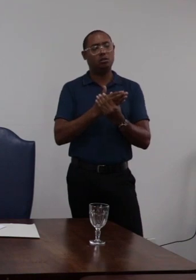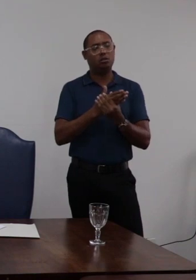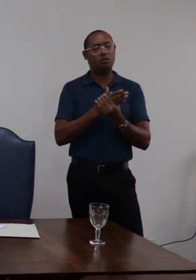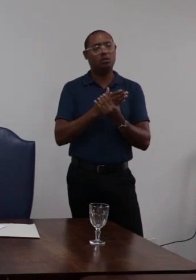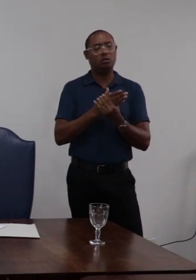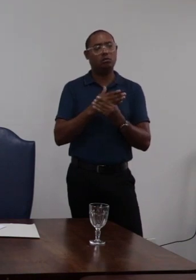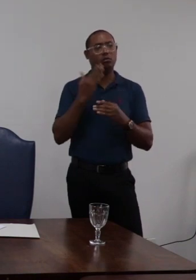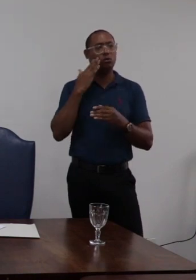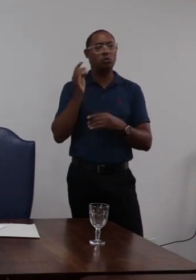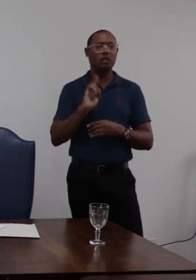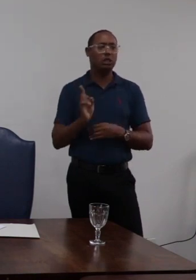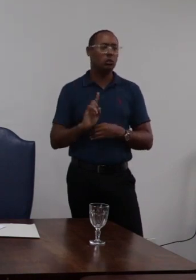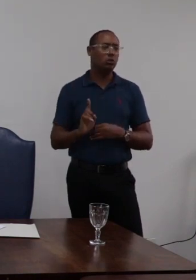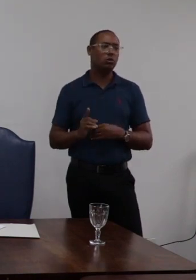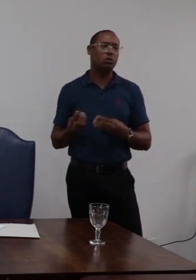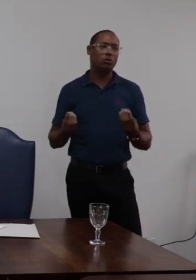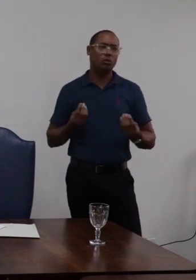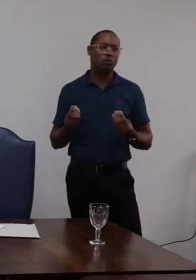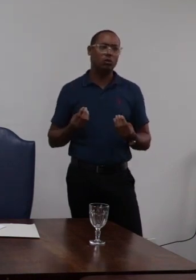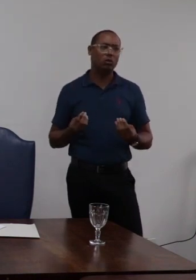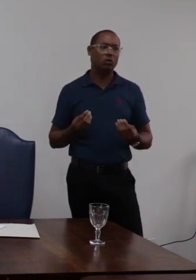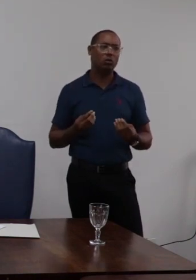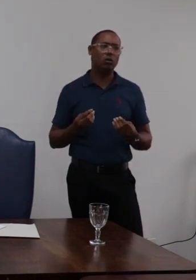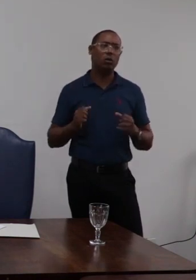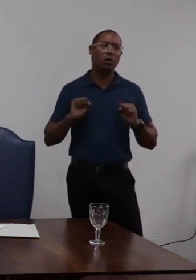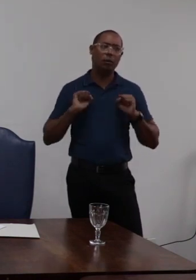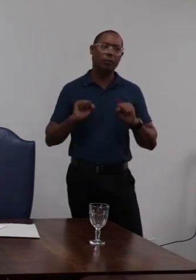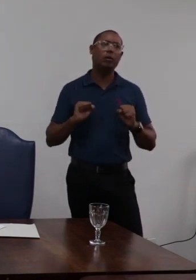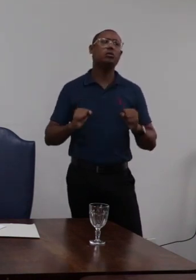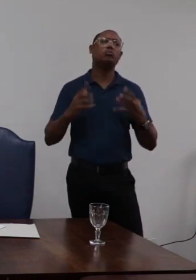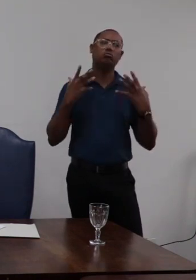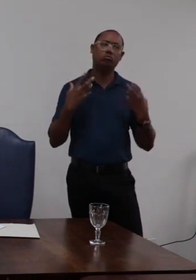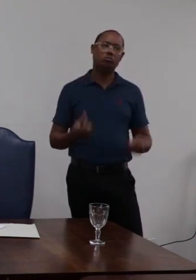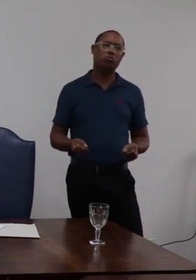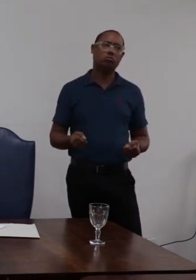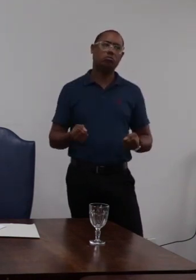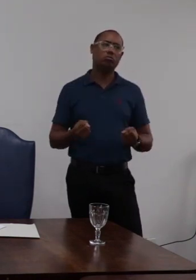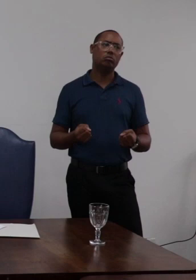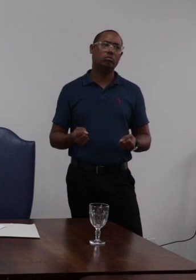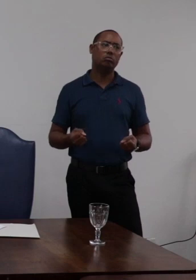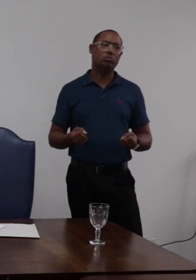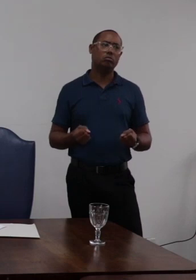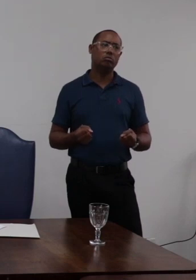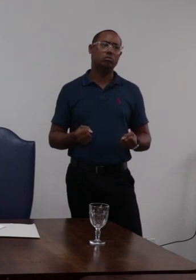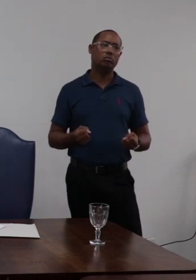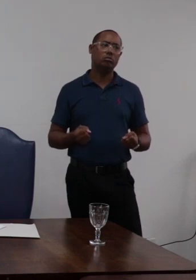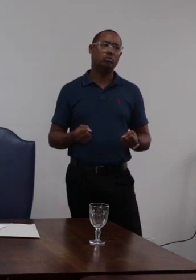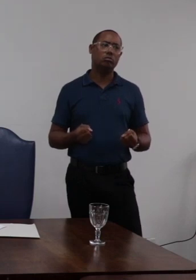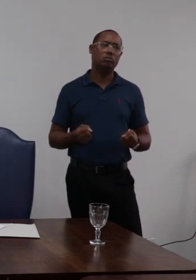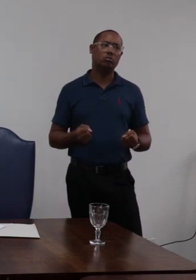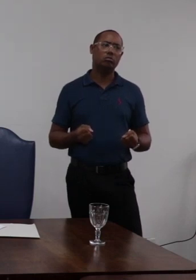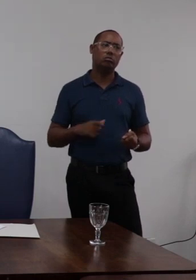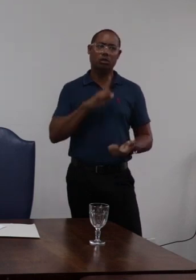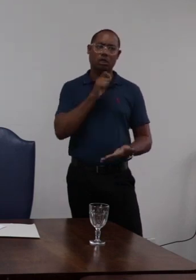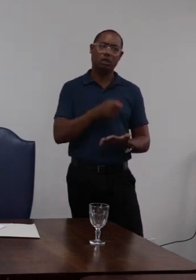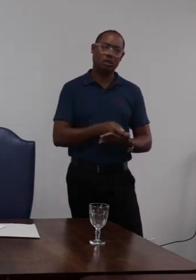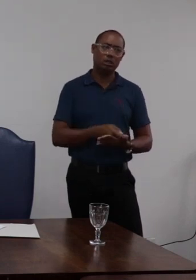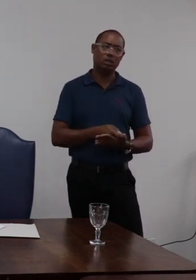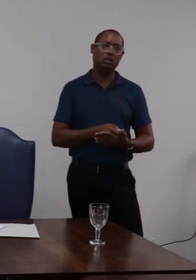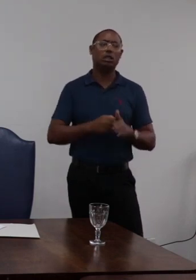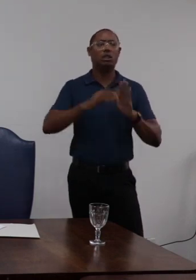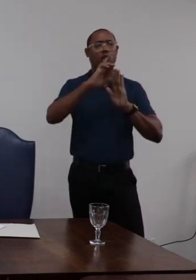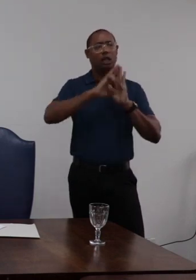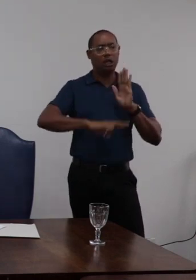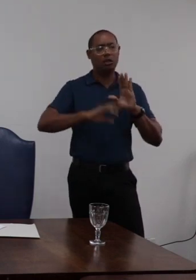eu não entendo como eu posso acatar parcialmente a decisão do